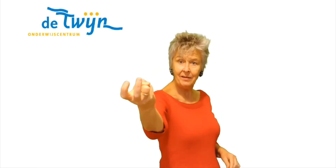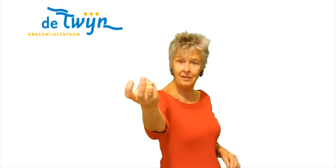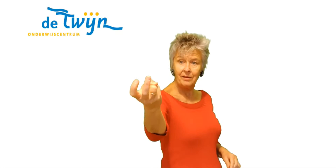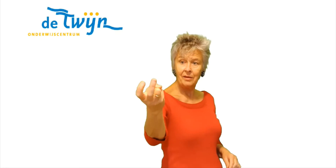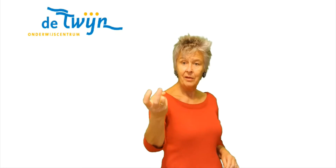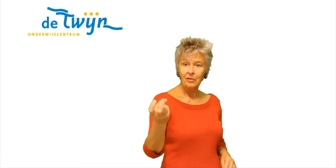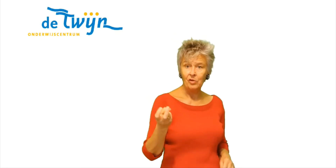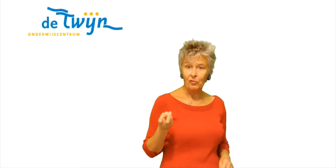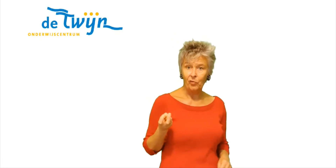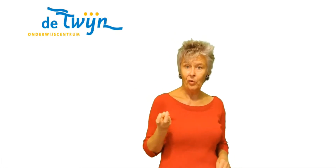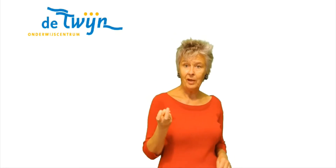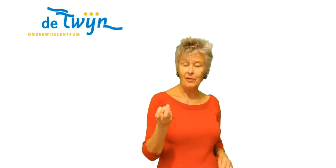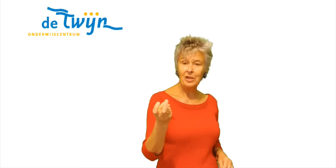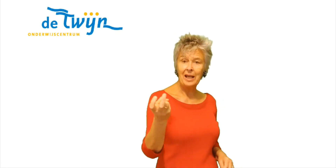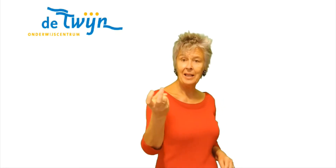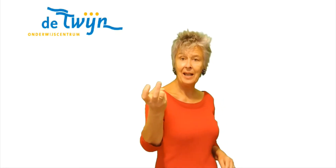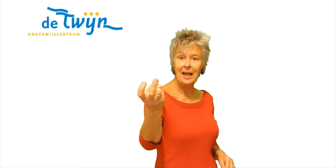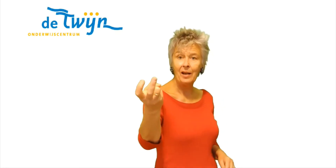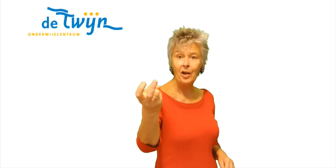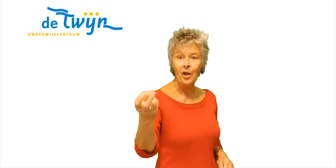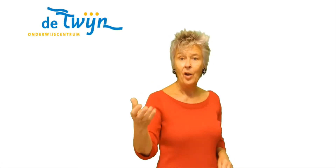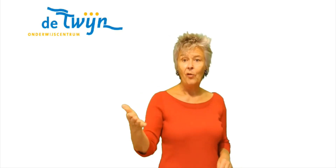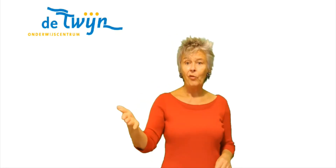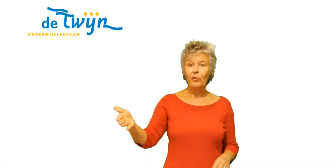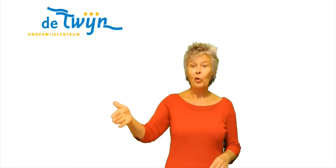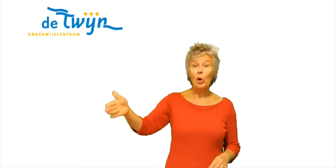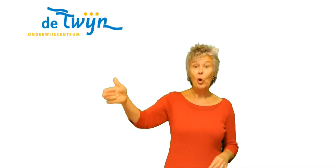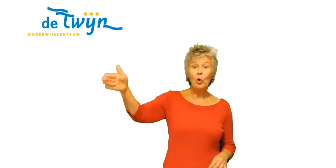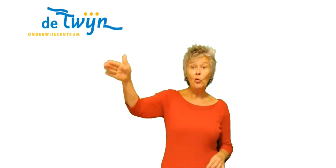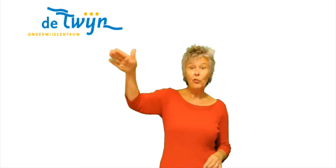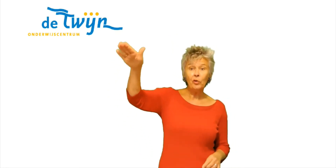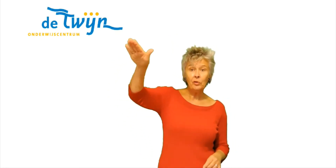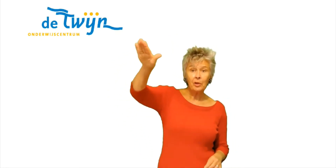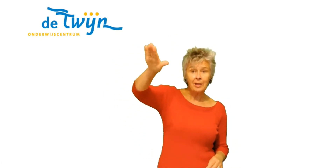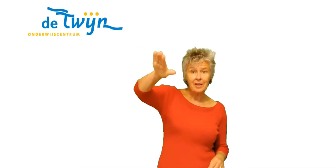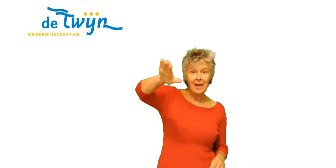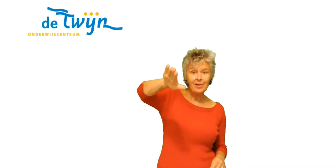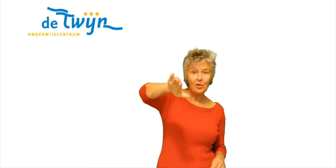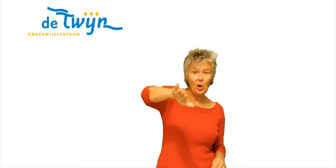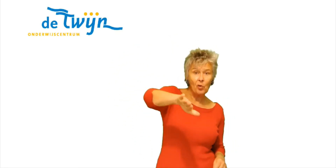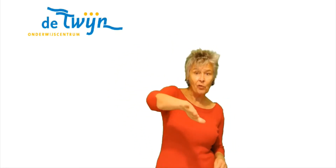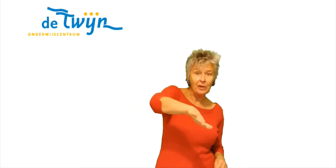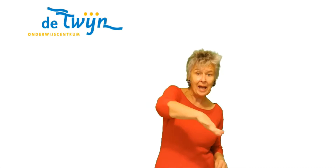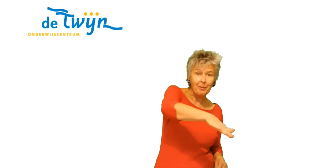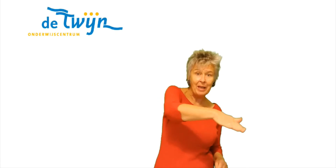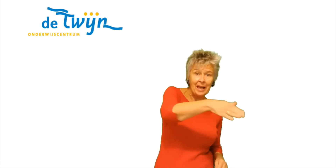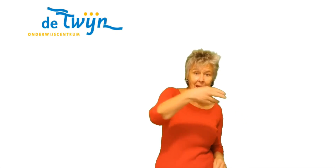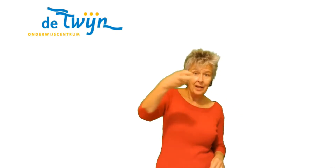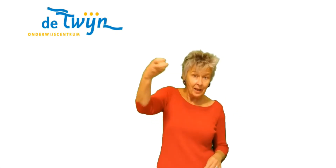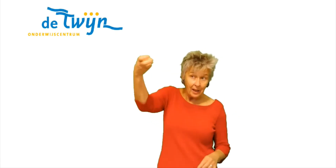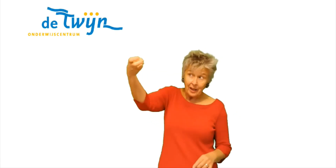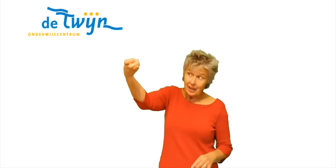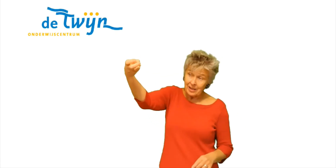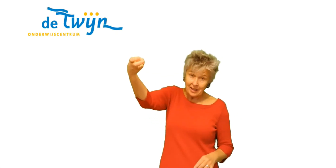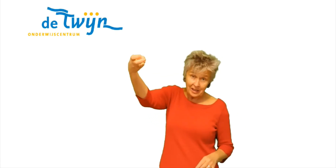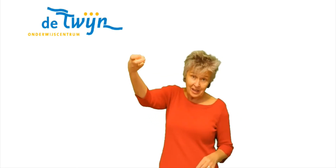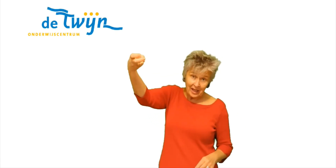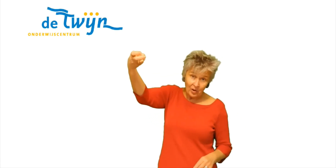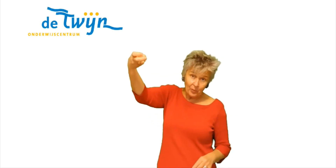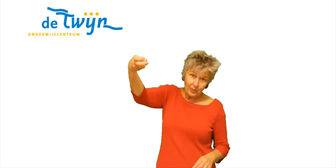Dus naar voren Ik wil sleetje rijden Van de heuvel Je tekent een heuvel Naar beneden Dan zet je die sneeuwt op